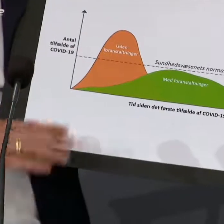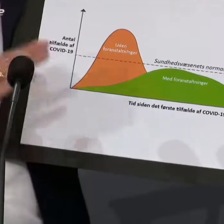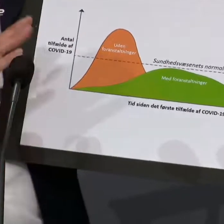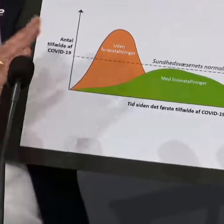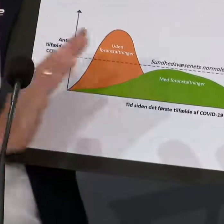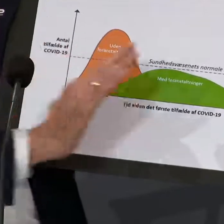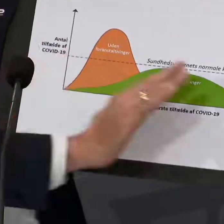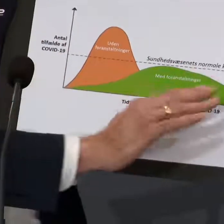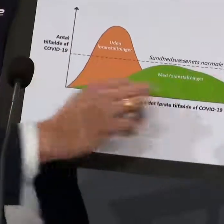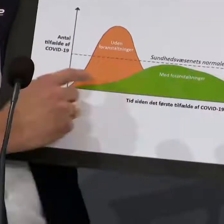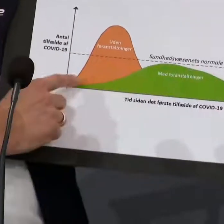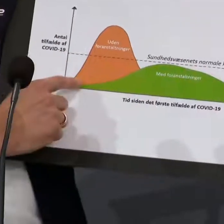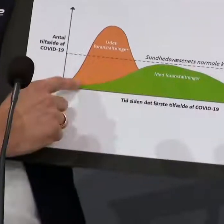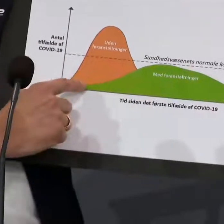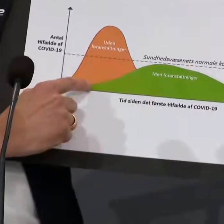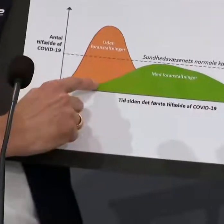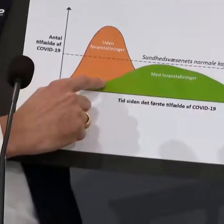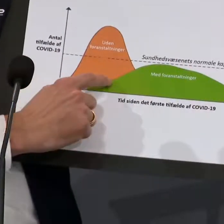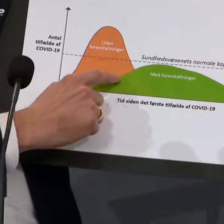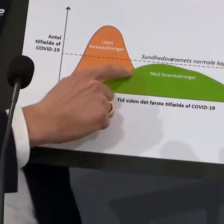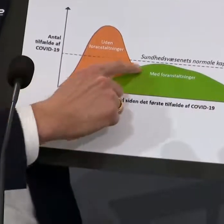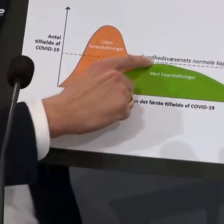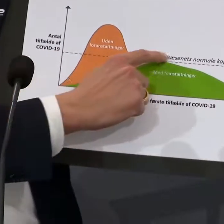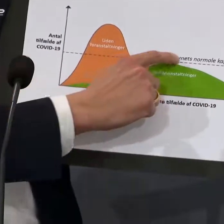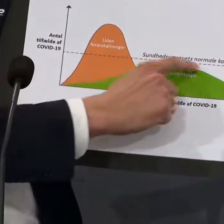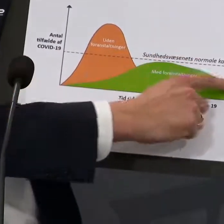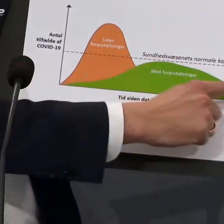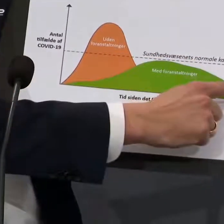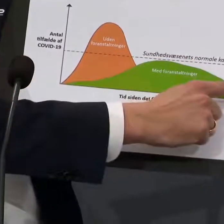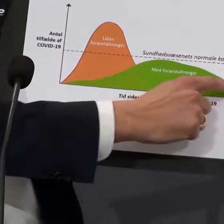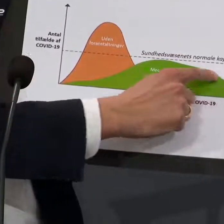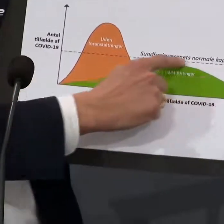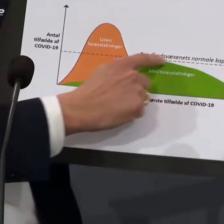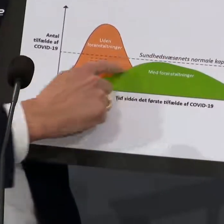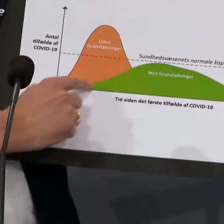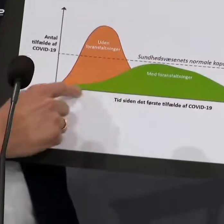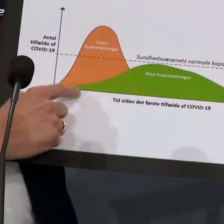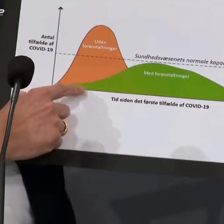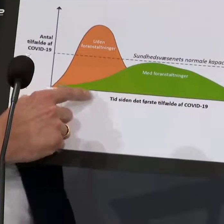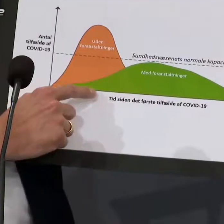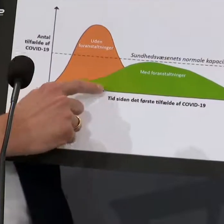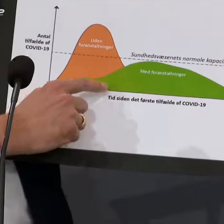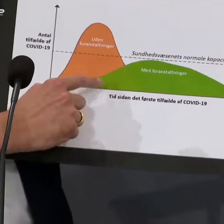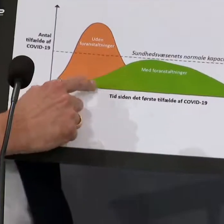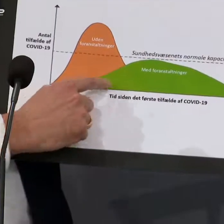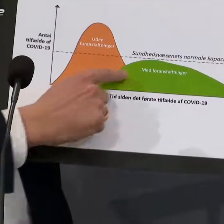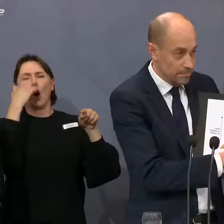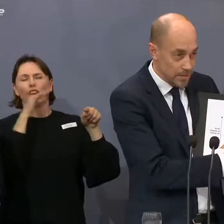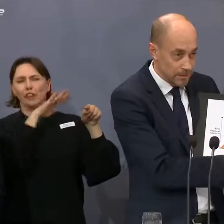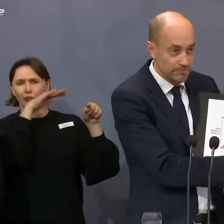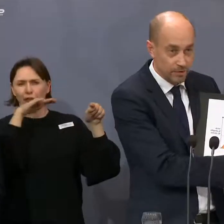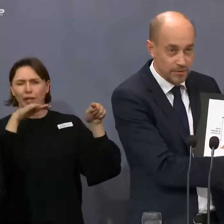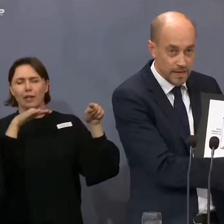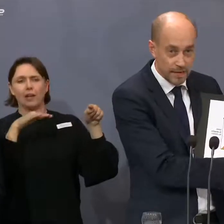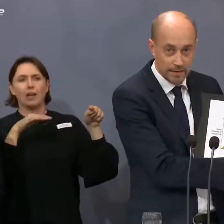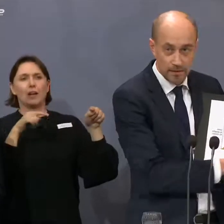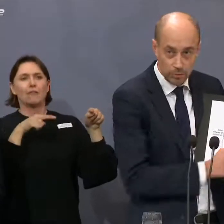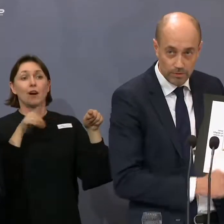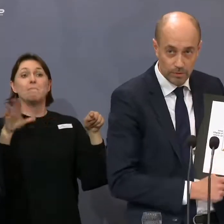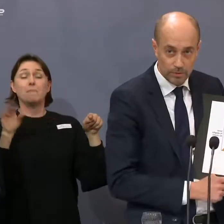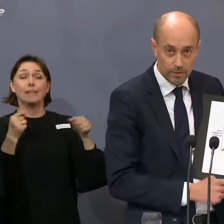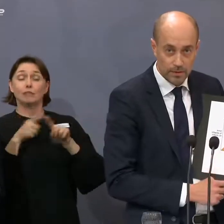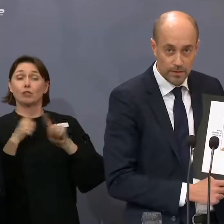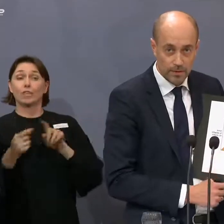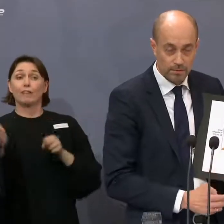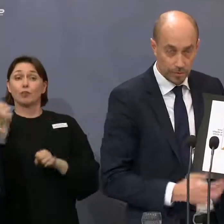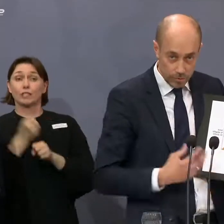gør, det er, at vi får skubbet til smitten, så vi når over i det grønne scenarie, den anden kurve her. Hvor vi altså med de foranstaltninger, der